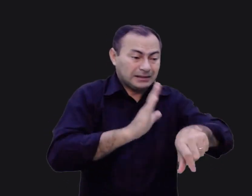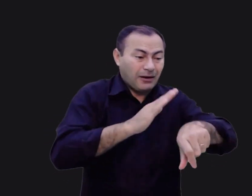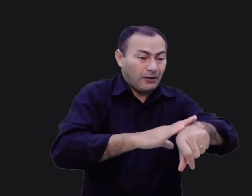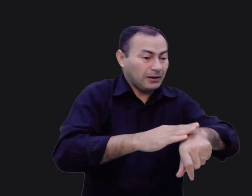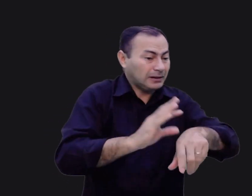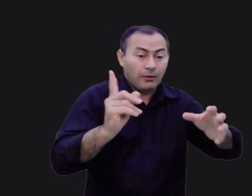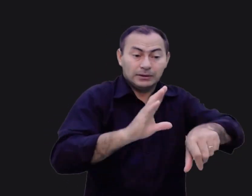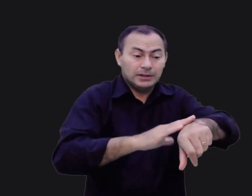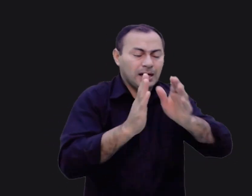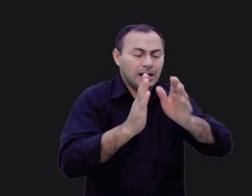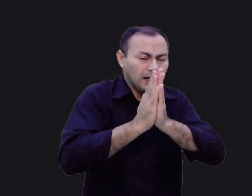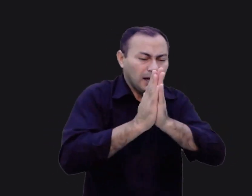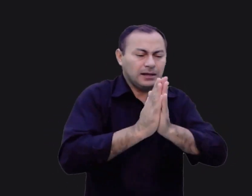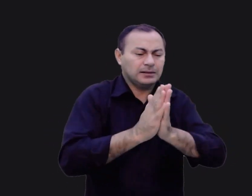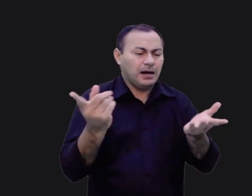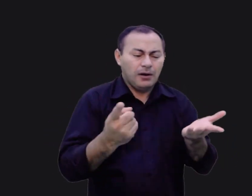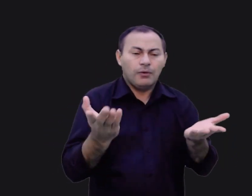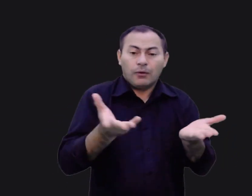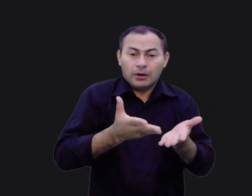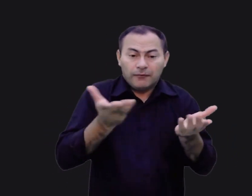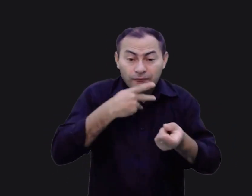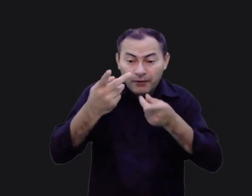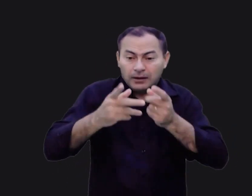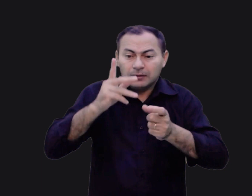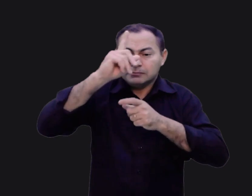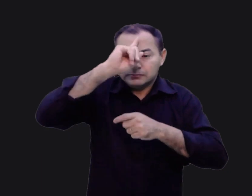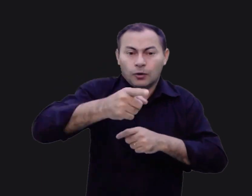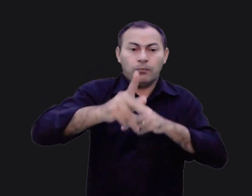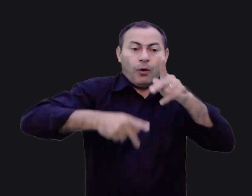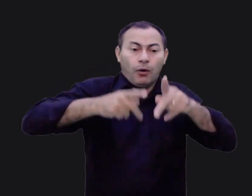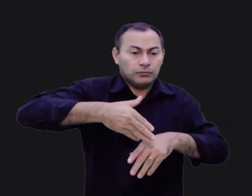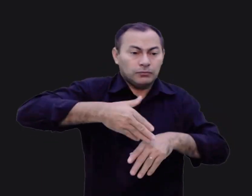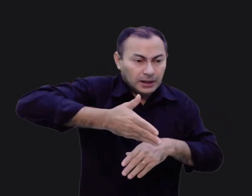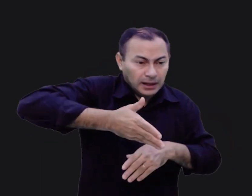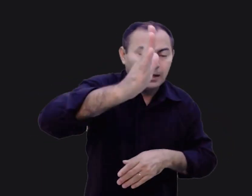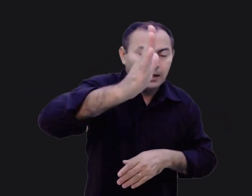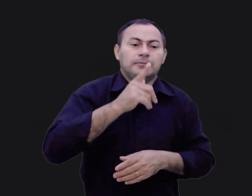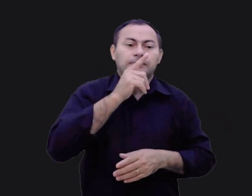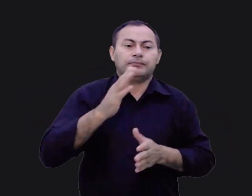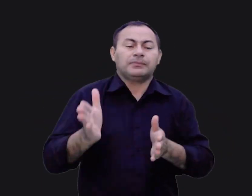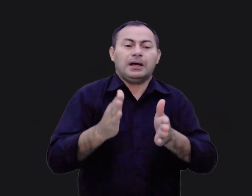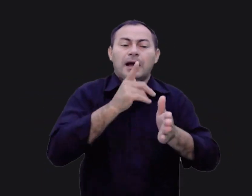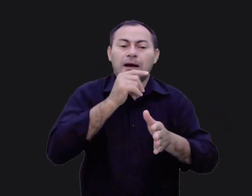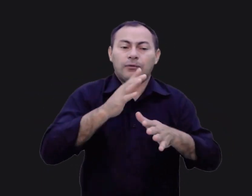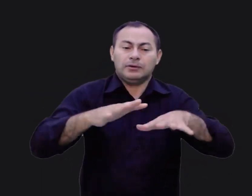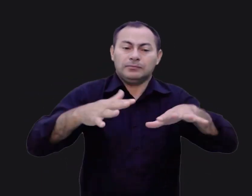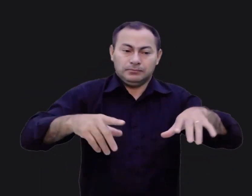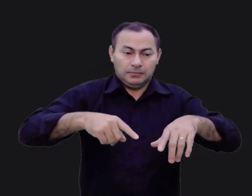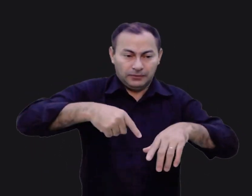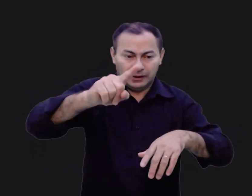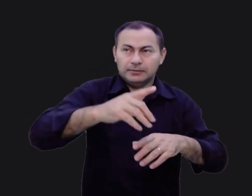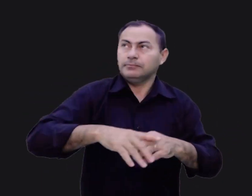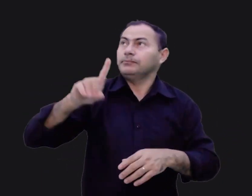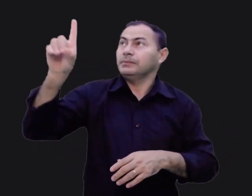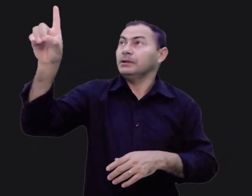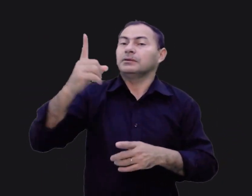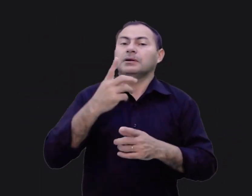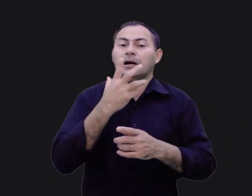orar nessa hora. Diga ao povo que marche. Diga a eles para começarem a caminhar nas águas. Deus achou que sua